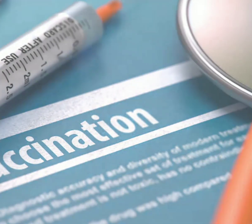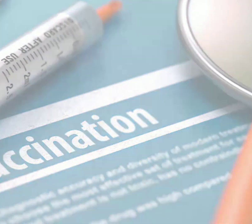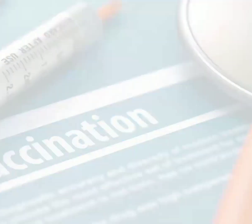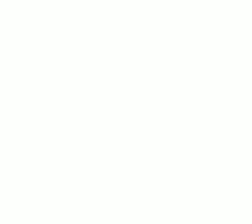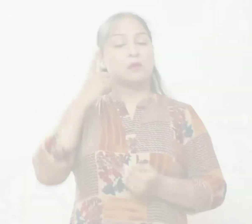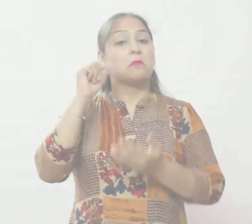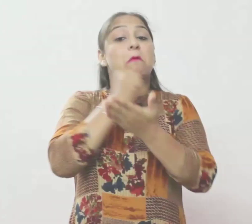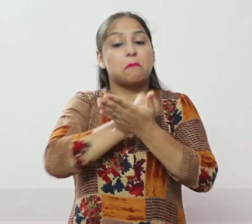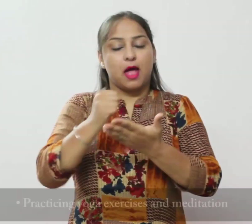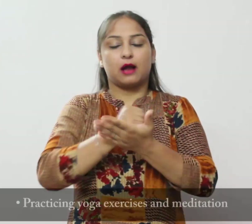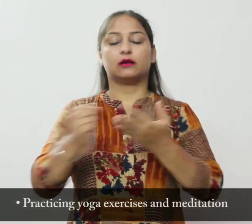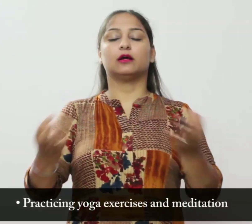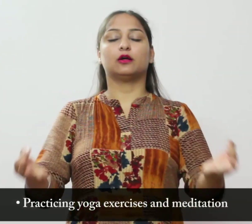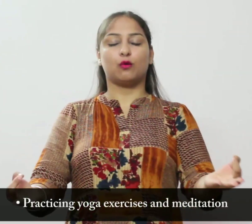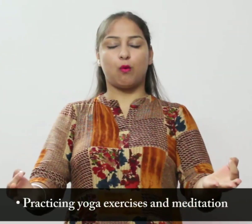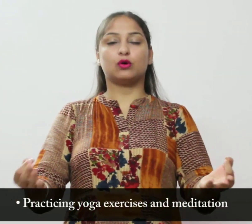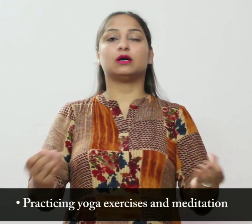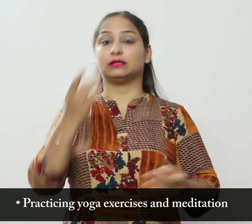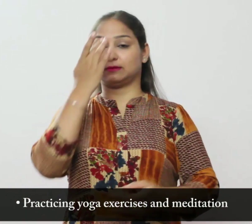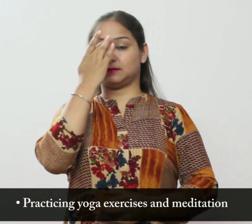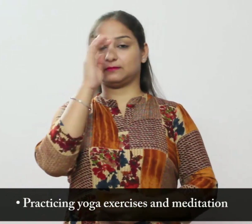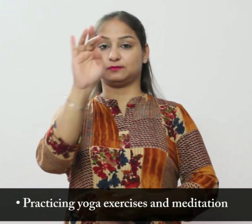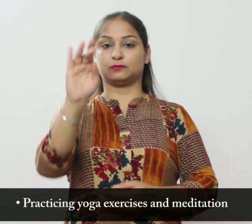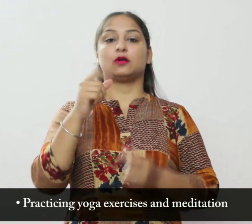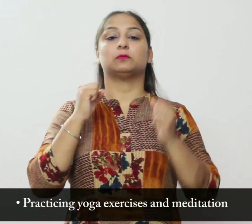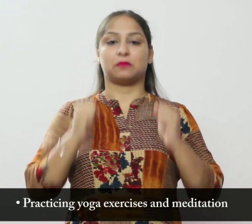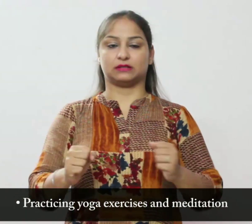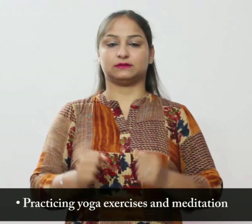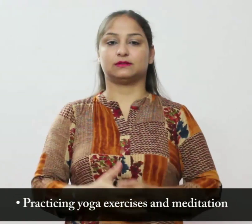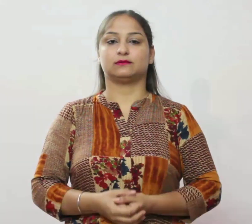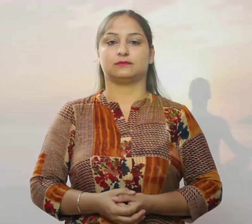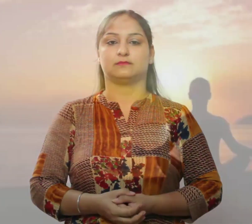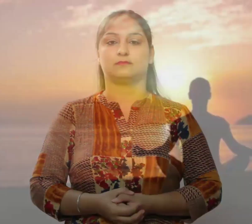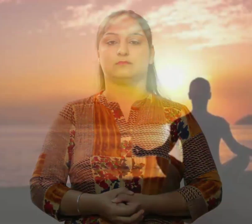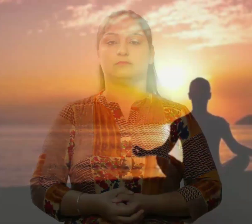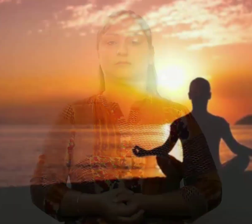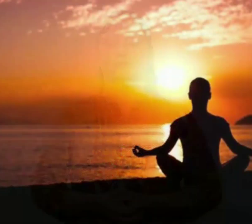योग व्यायाइम और ध्यान का अभ्यास करें योग